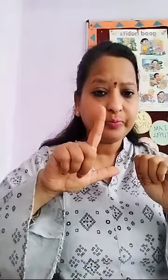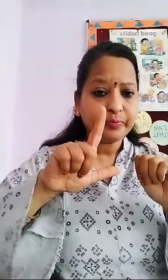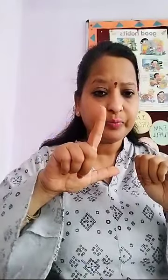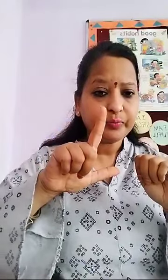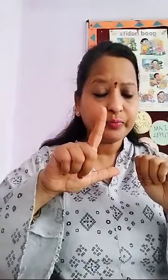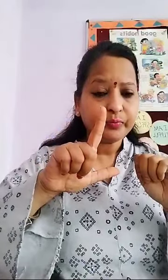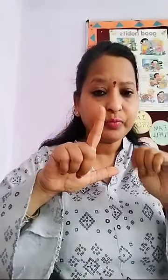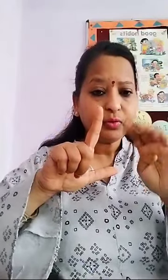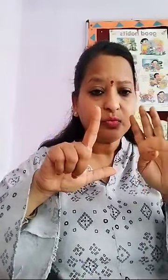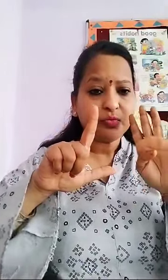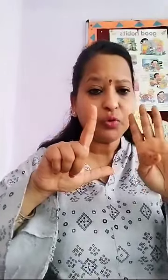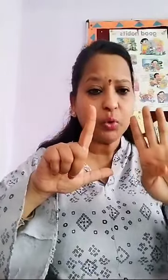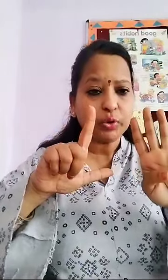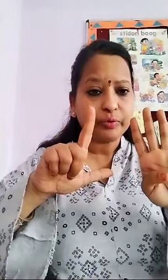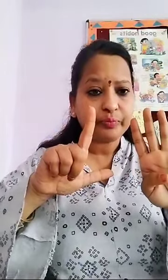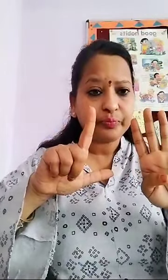64 Zoom